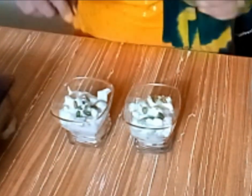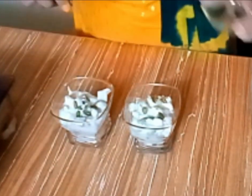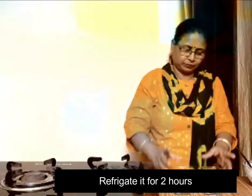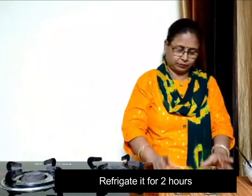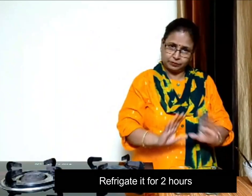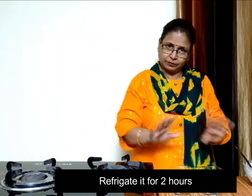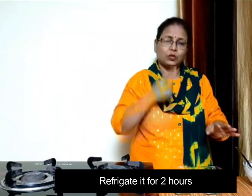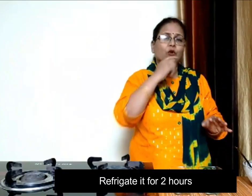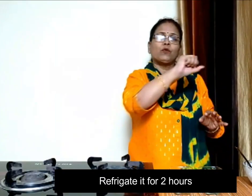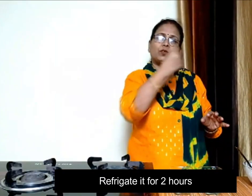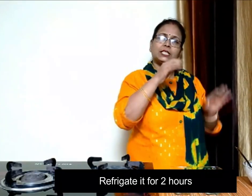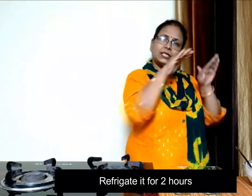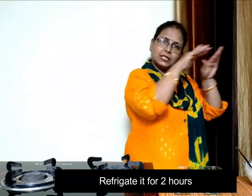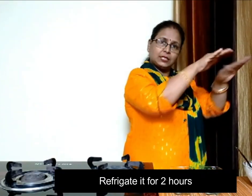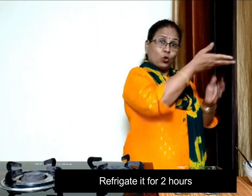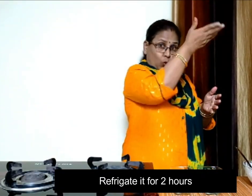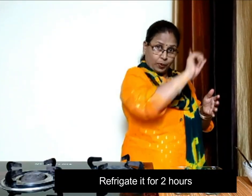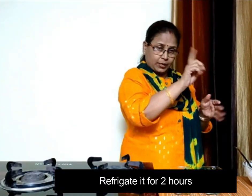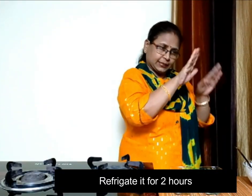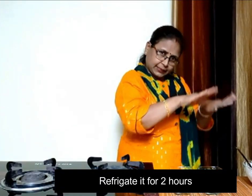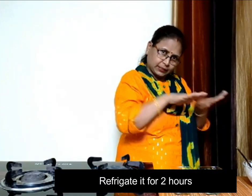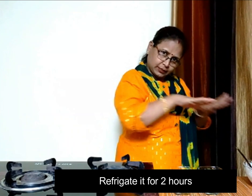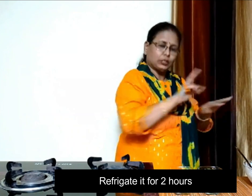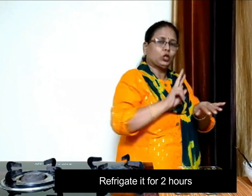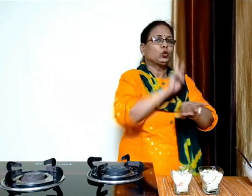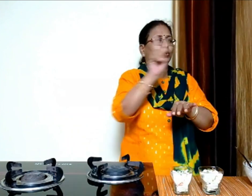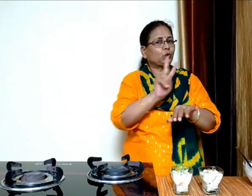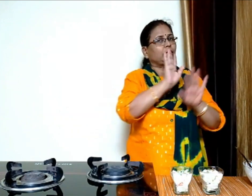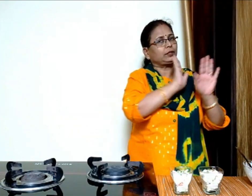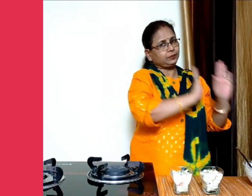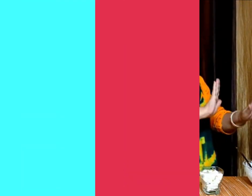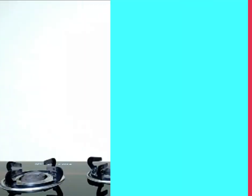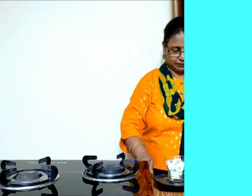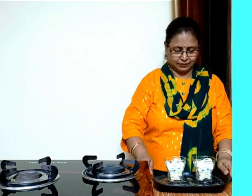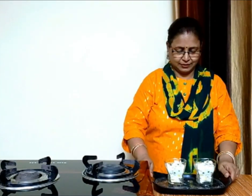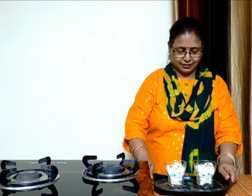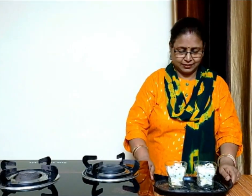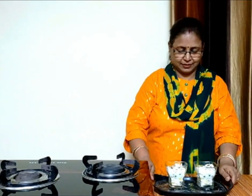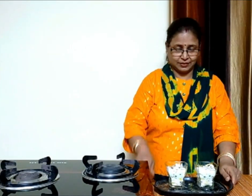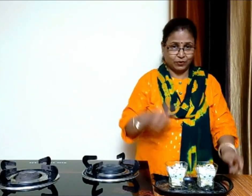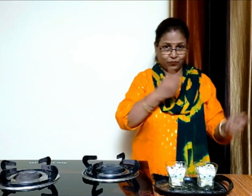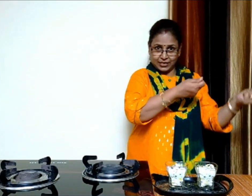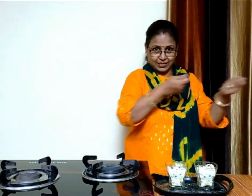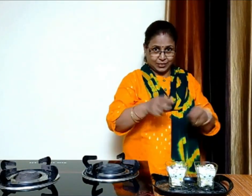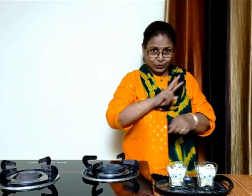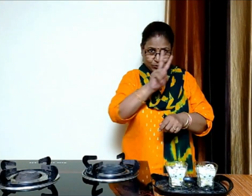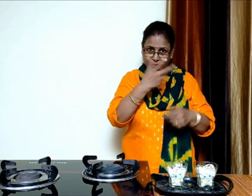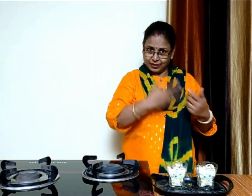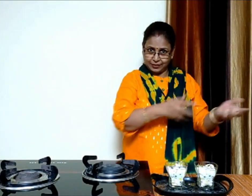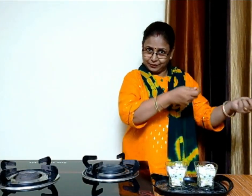यह बन गया है अब इसे दो घंटे के लिए फ्रिज में रख देंगे और फिर इसको सेर्फ करेंगे दो घंटे हो गए है और फ्रूट क्रीम भी बनकर